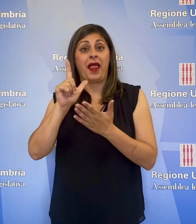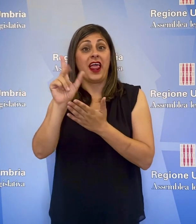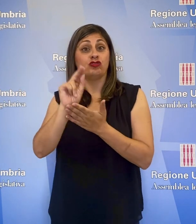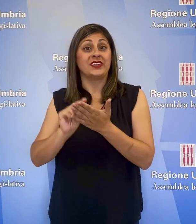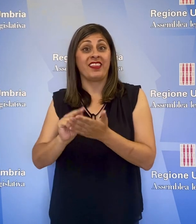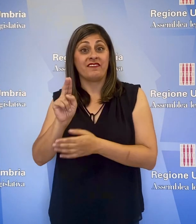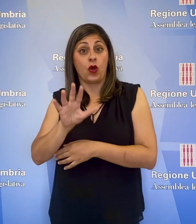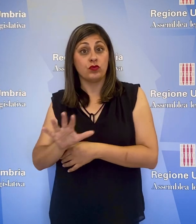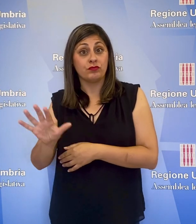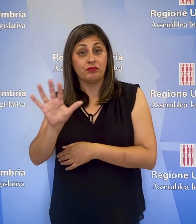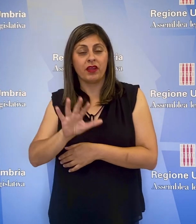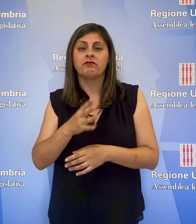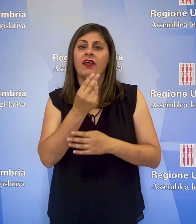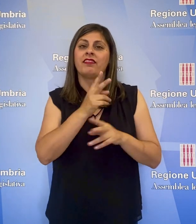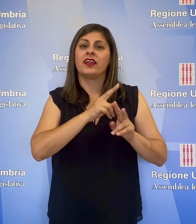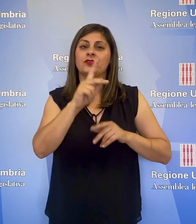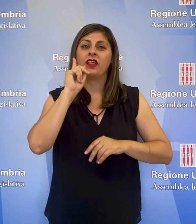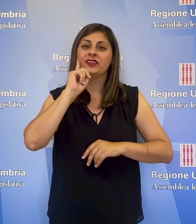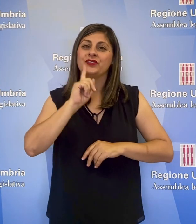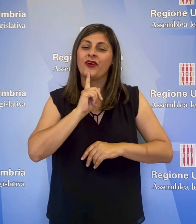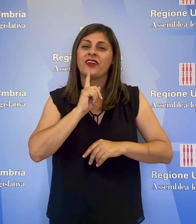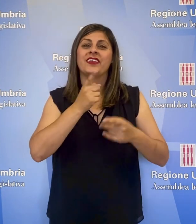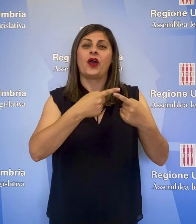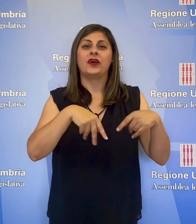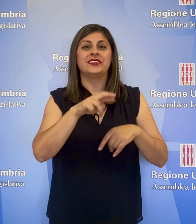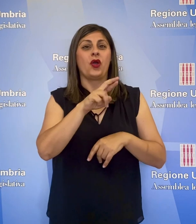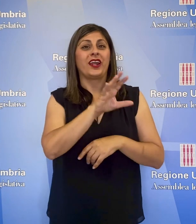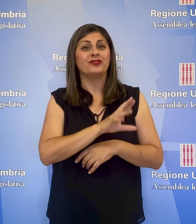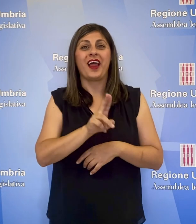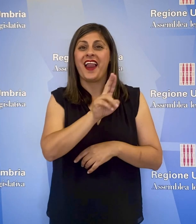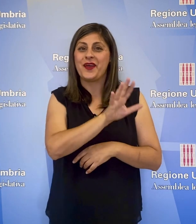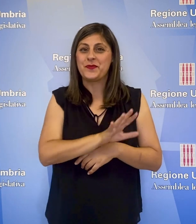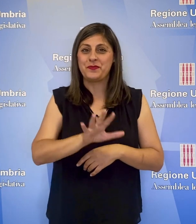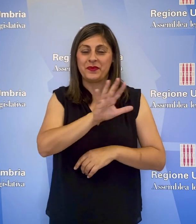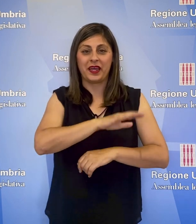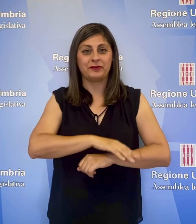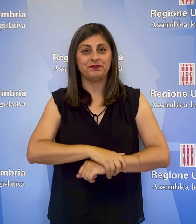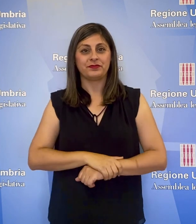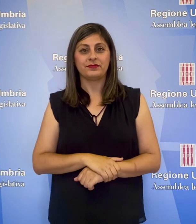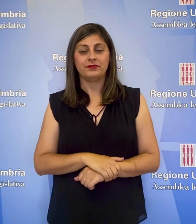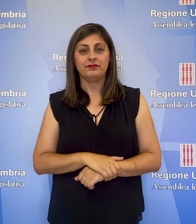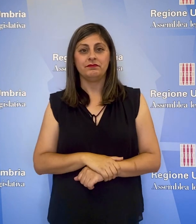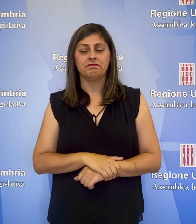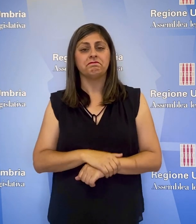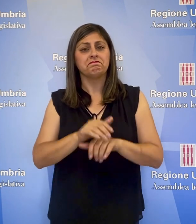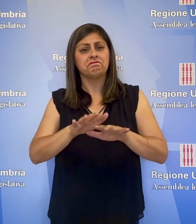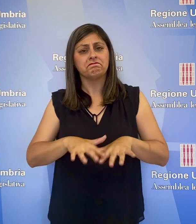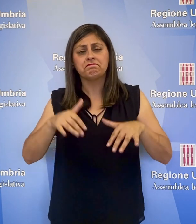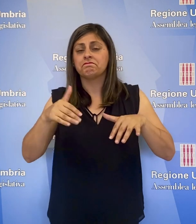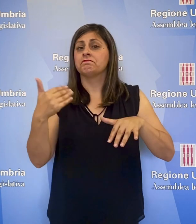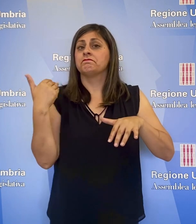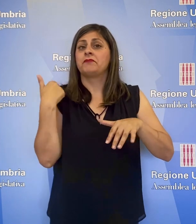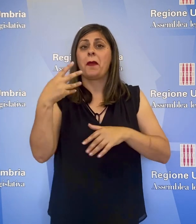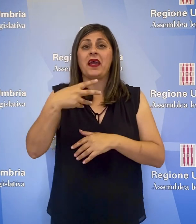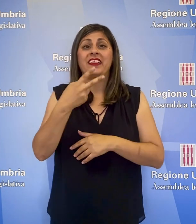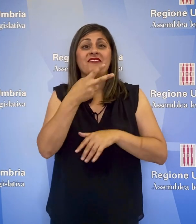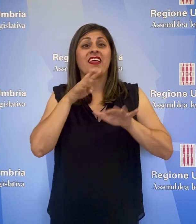dell'Umbria e l'ente nazionale Sordi, Consiglio regionale dell'Umbria. Nella seduta di martedì 29 giugno 2021,